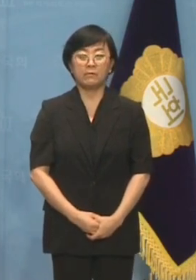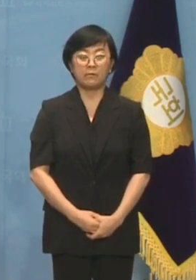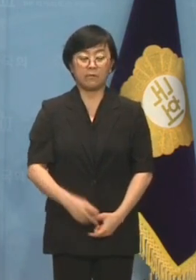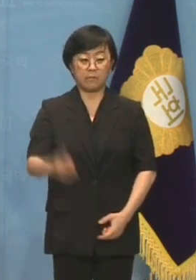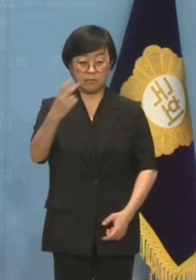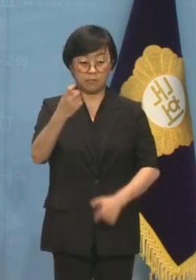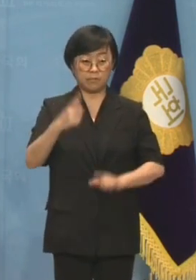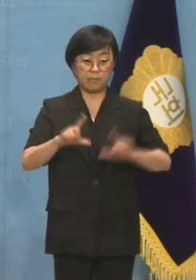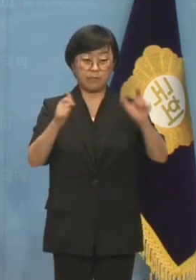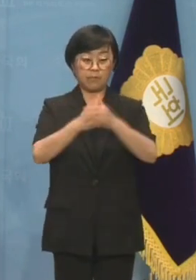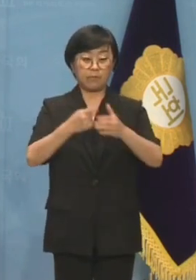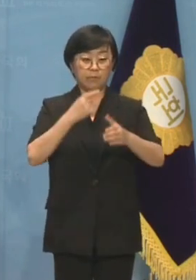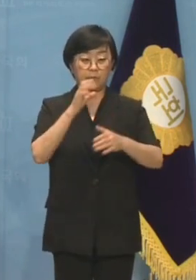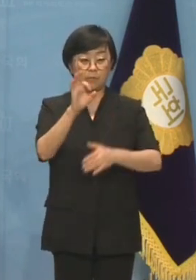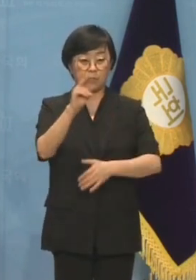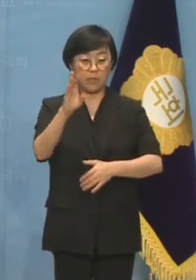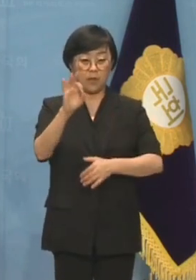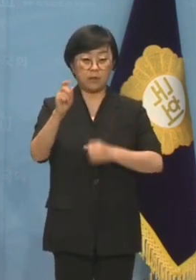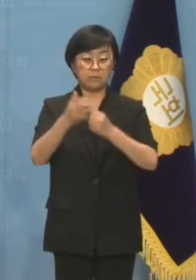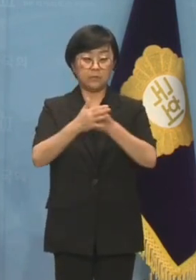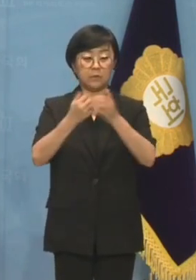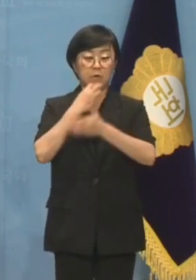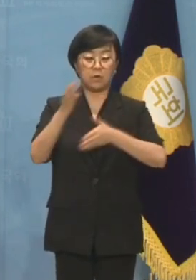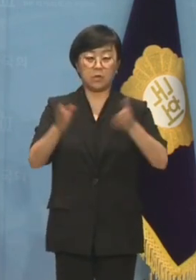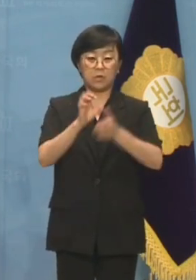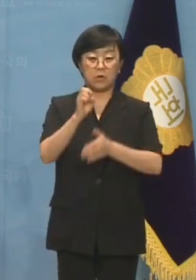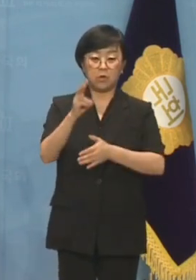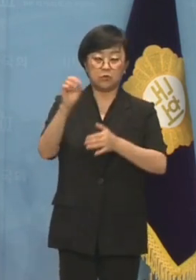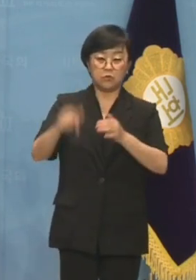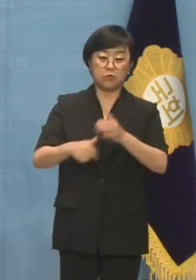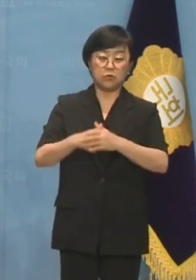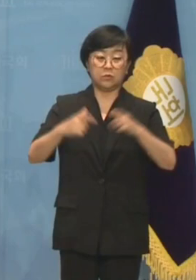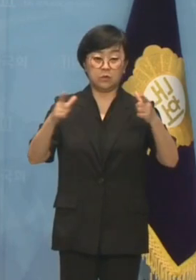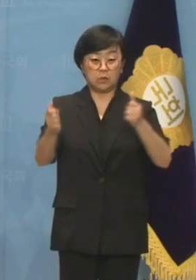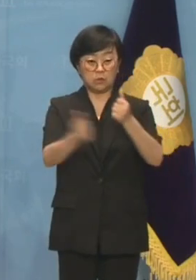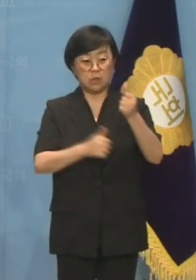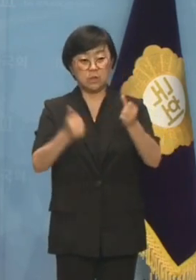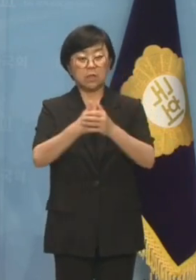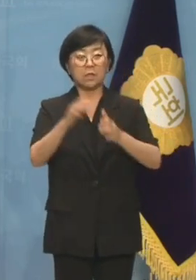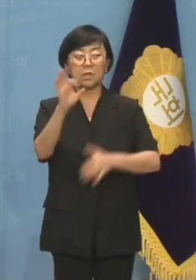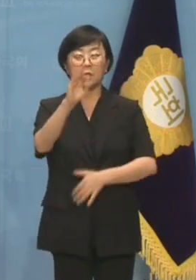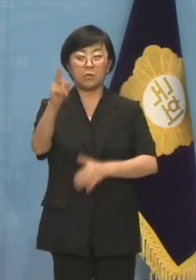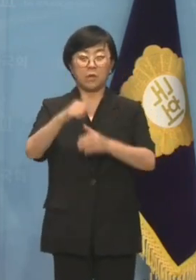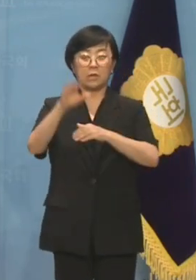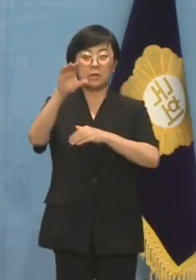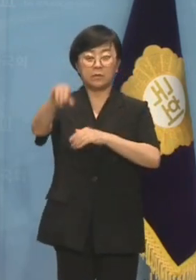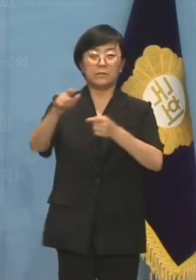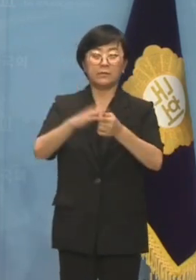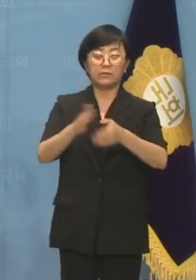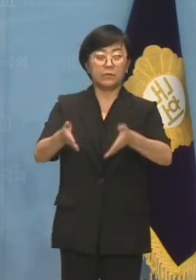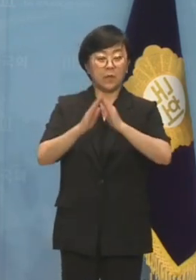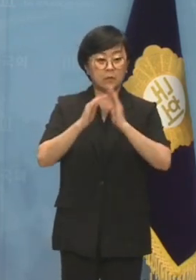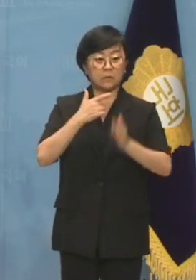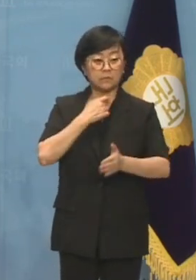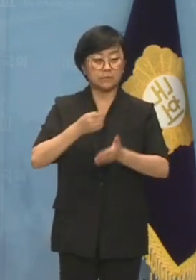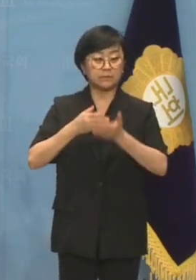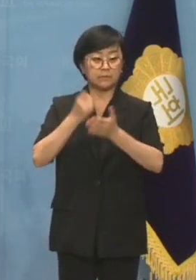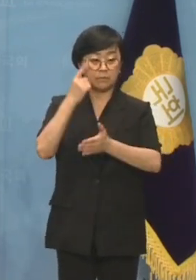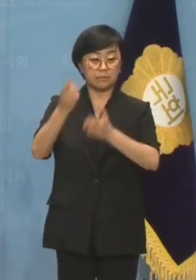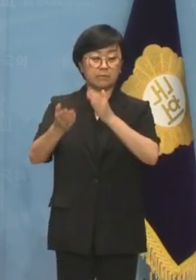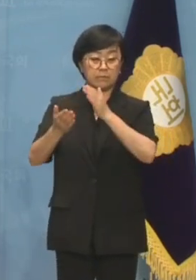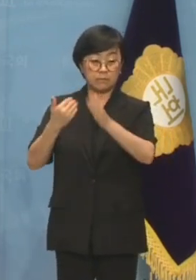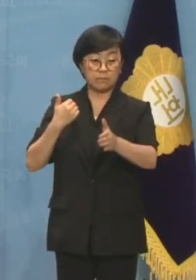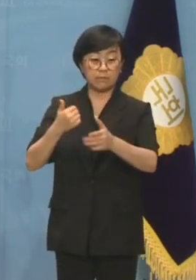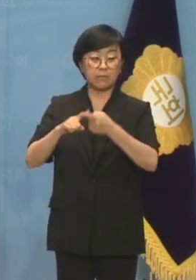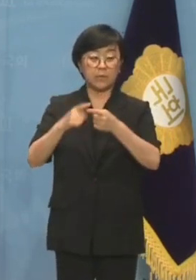2021년 민주당 양평균수와 경기 여주 양평 지역위원장이 양평 강한 아들목 설치를 요구하기 한 달